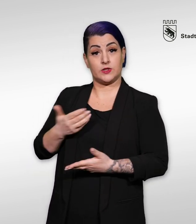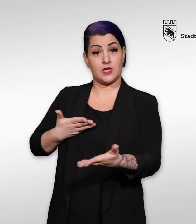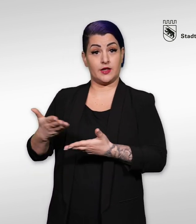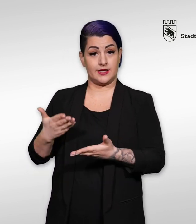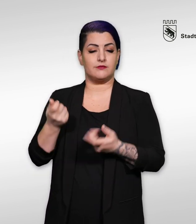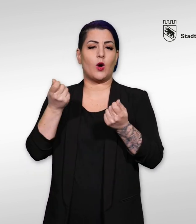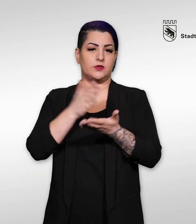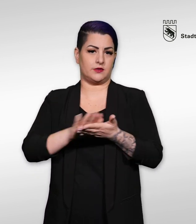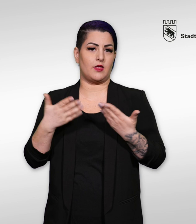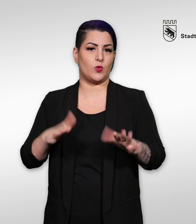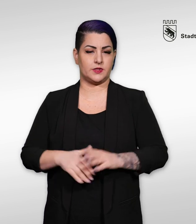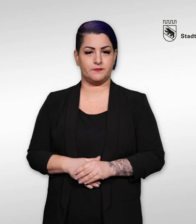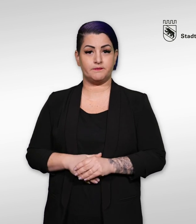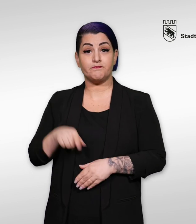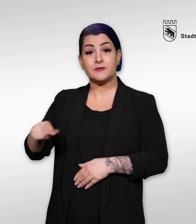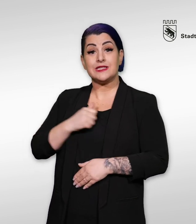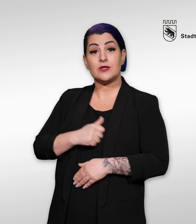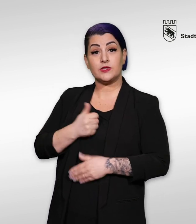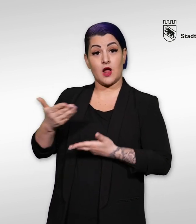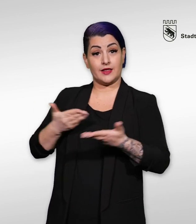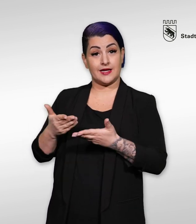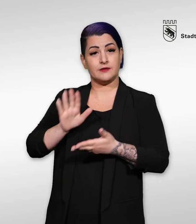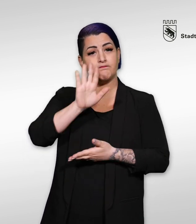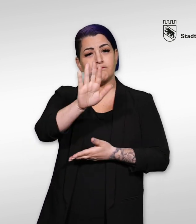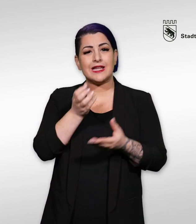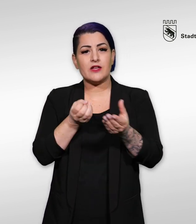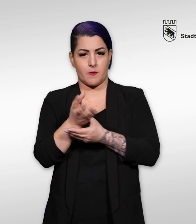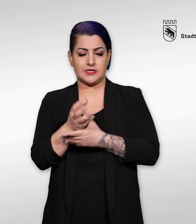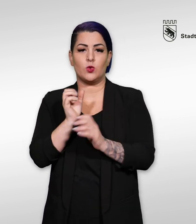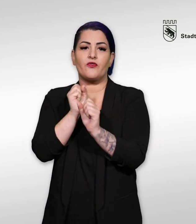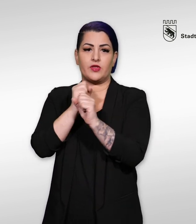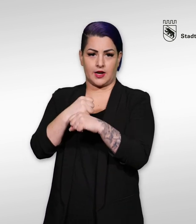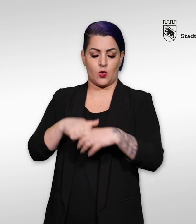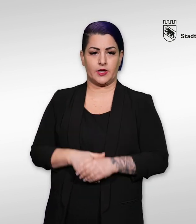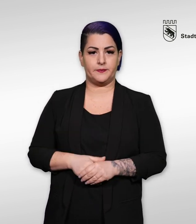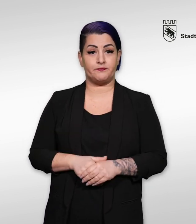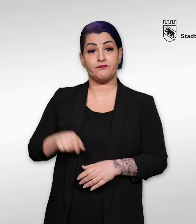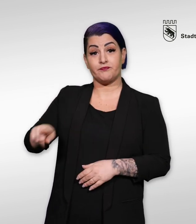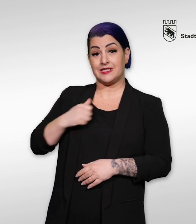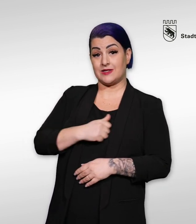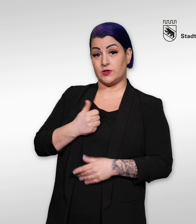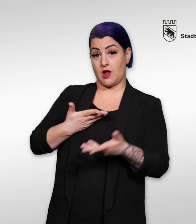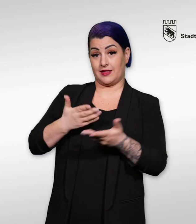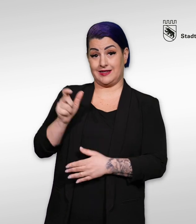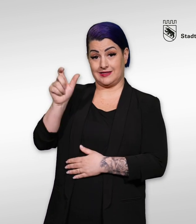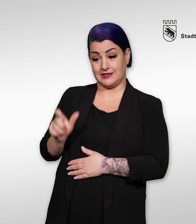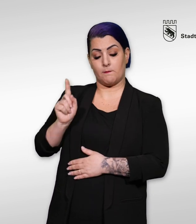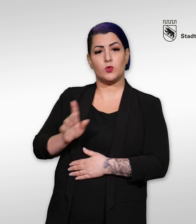Sozialdienst ist kostenlos und der Sozialdienst behandelt Ihre Informationen vertraulich. Der Sozialdienst muss mit anderen